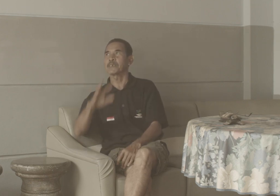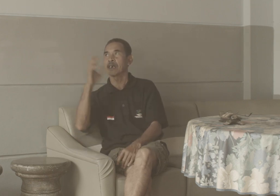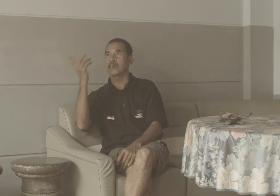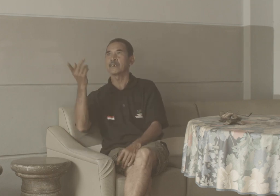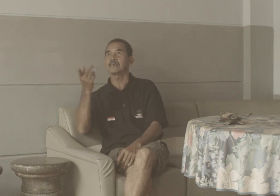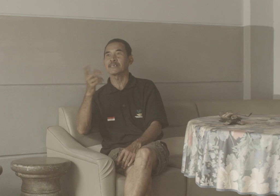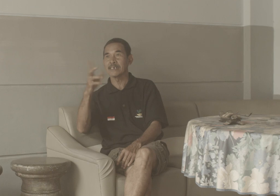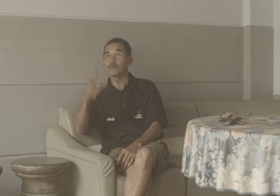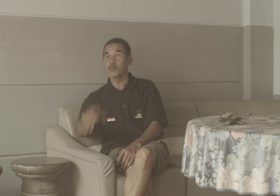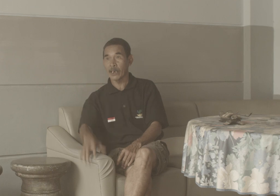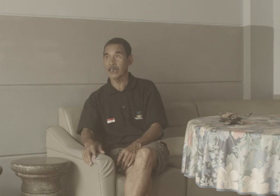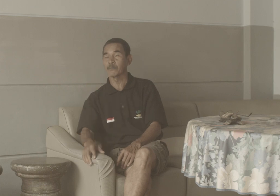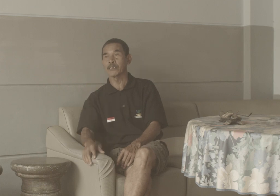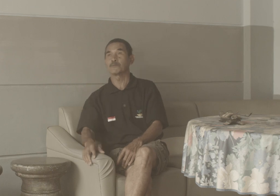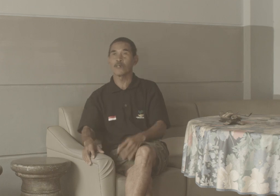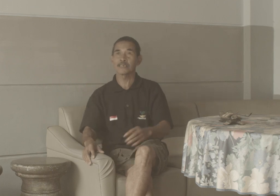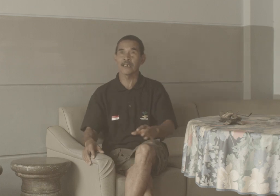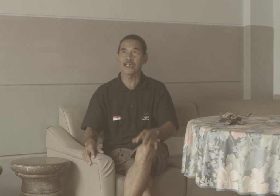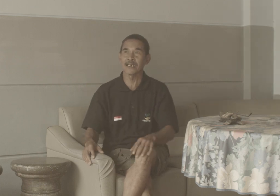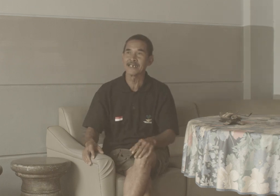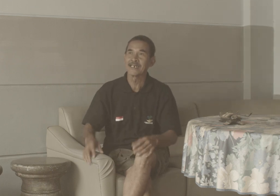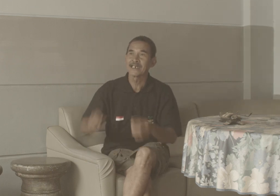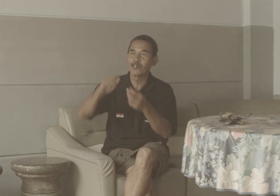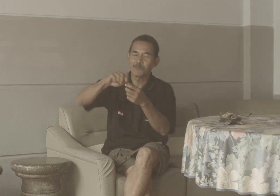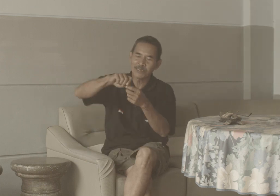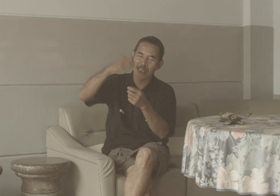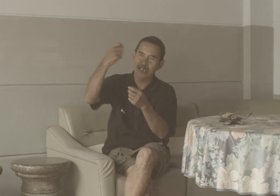Bilang Jenis buah Ya Jenis buah Sekarang Kalau pisang